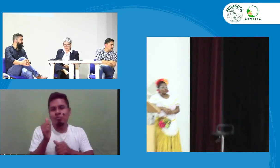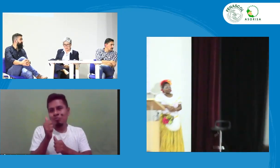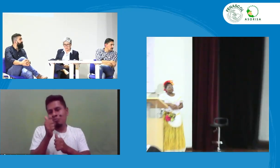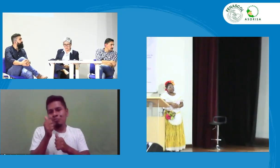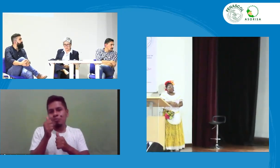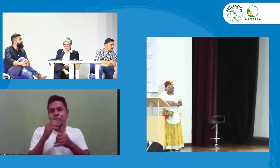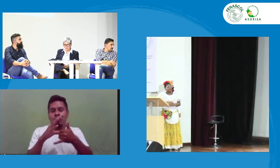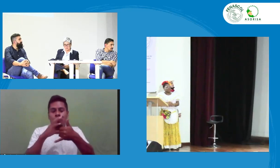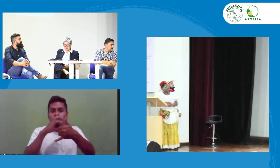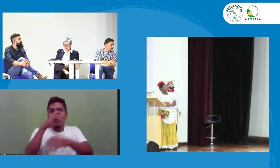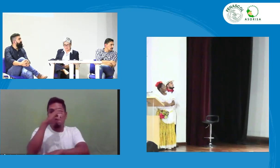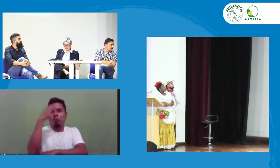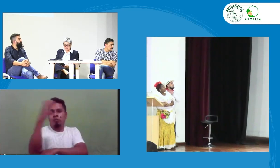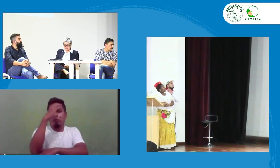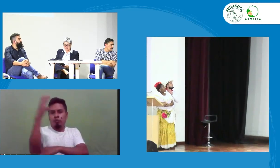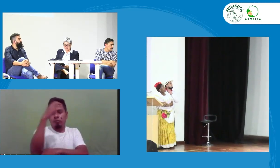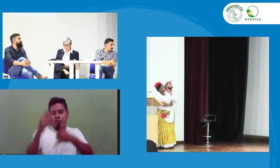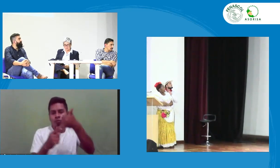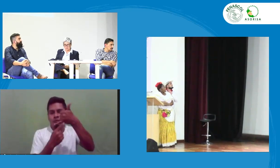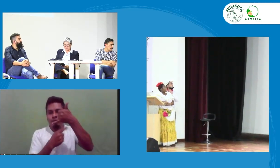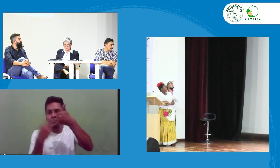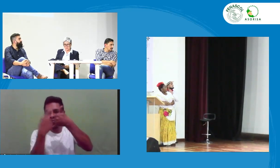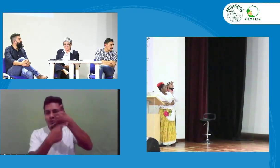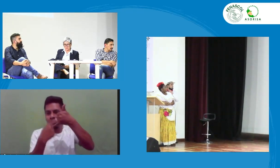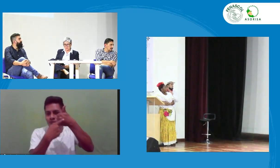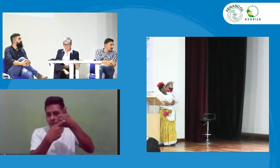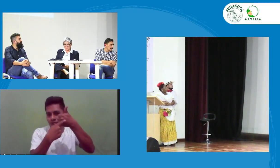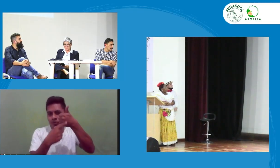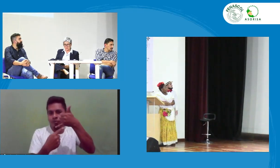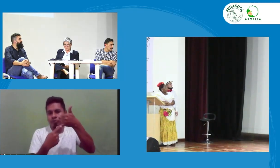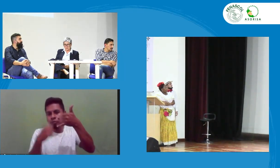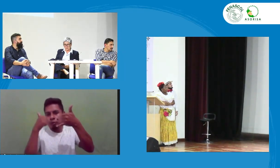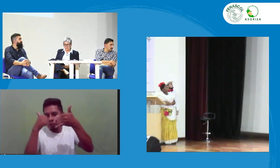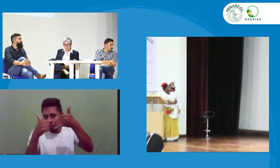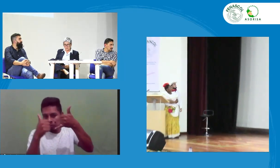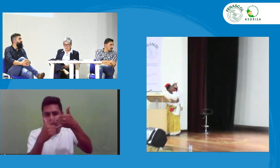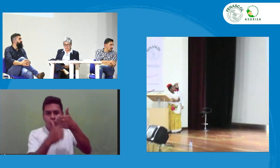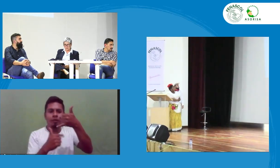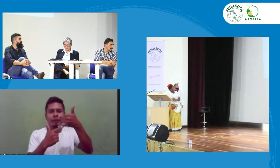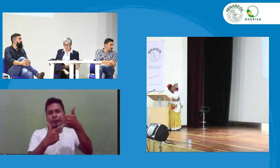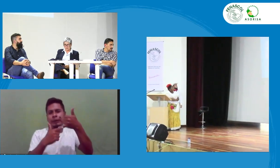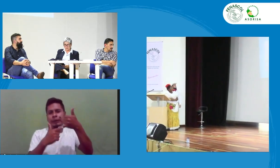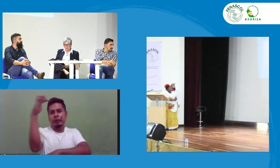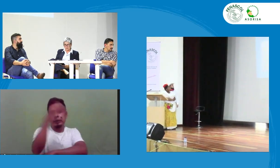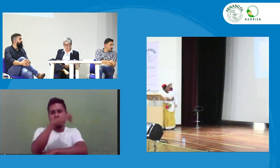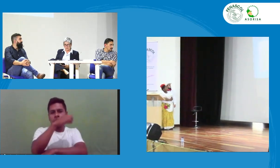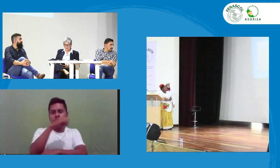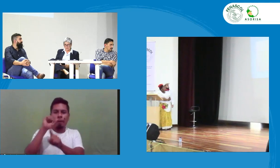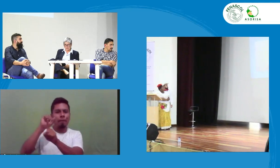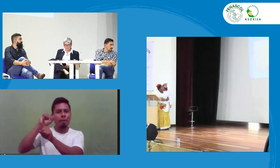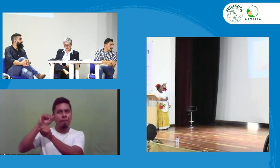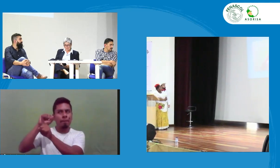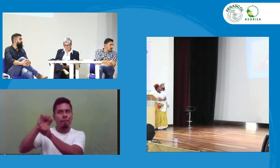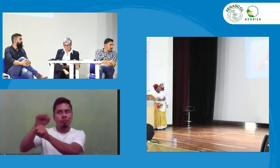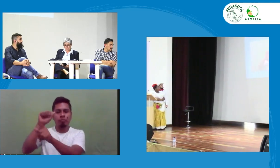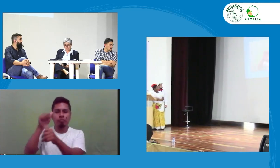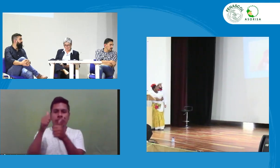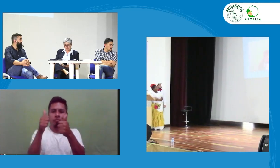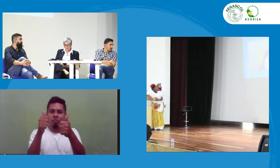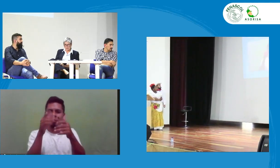he visto muy interesante la información yo hago parte de la región sur